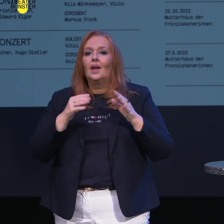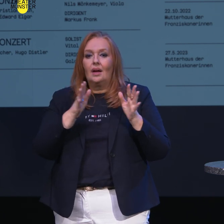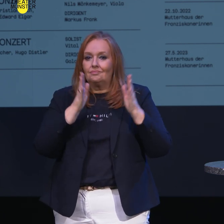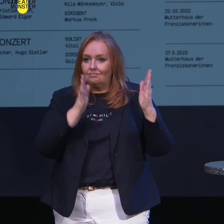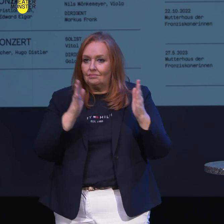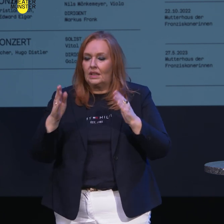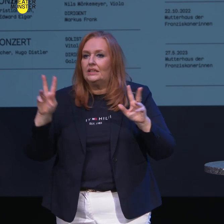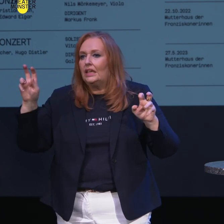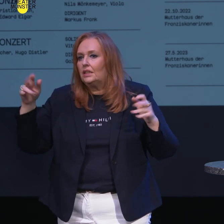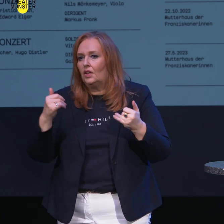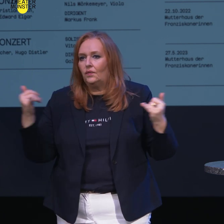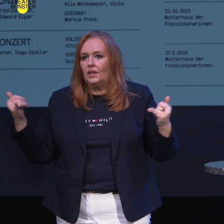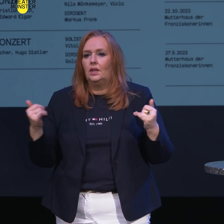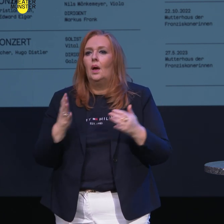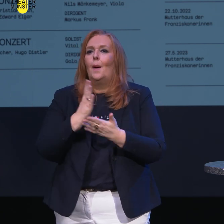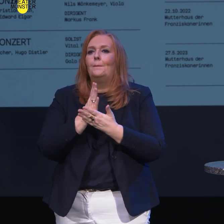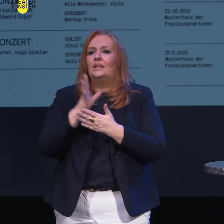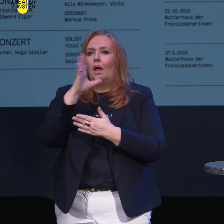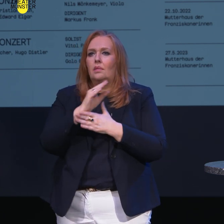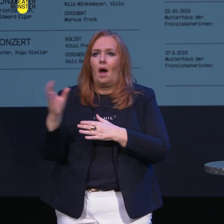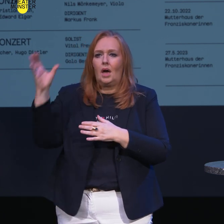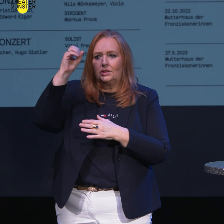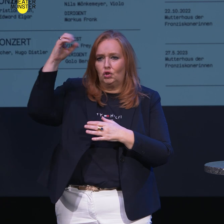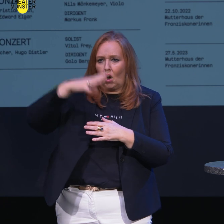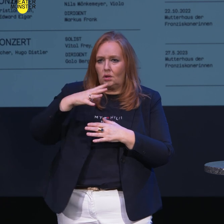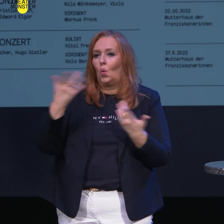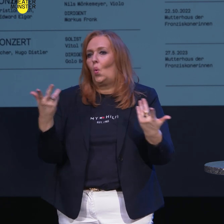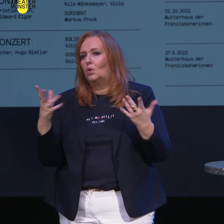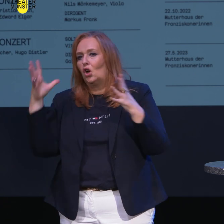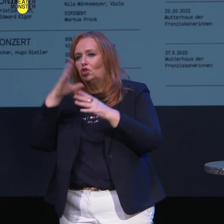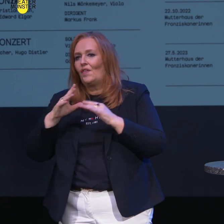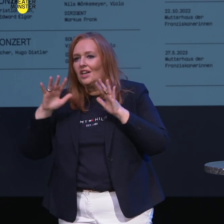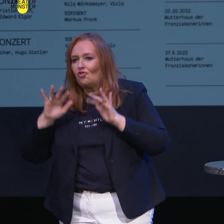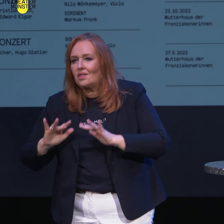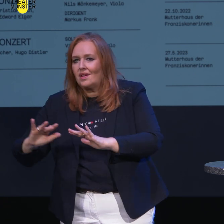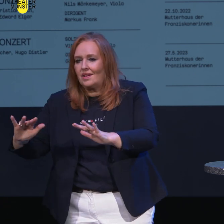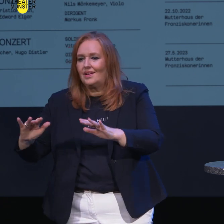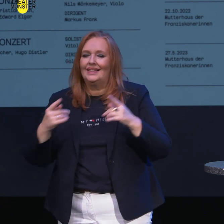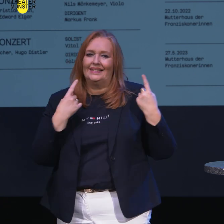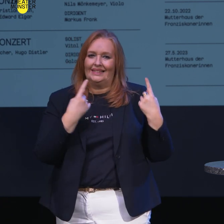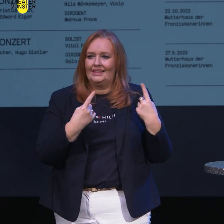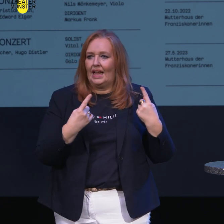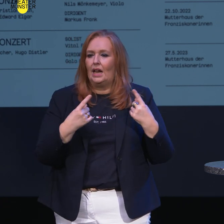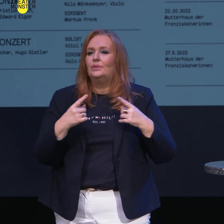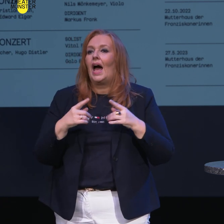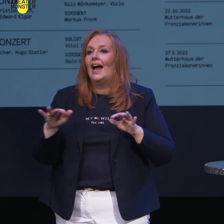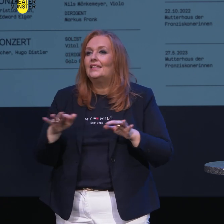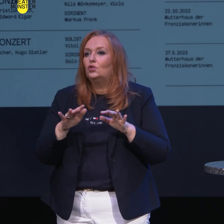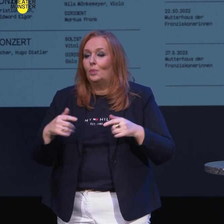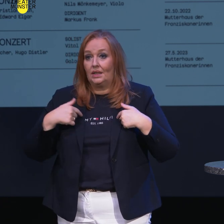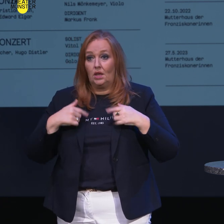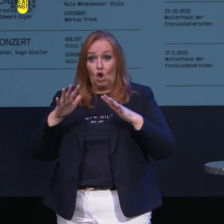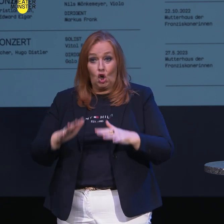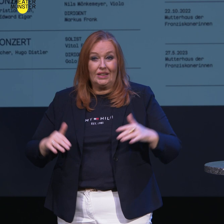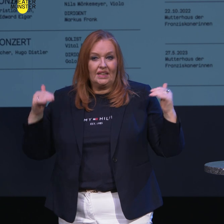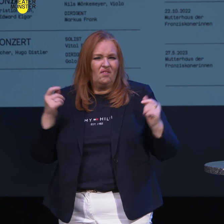tragen Titel wie Mitternachtssonne oder Schwarzer Schnee. Und er bedient sich dabei eines Instruments, das wir im Konzertsaal